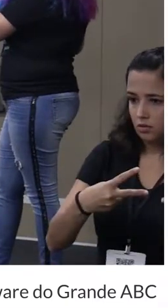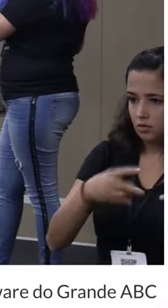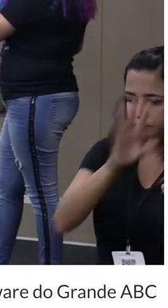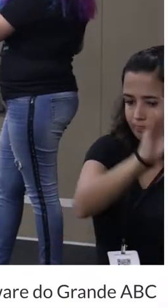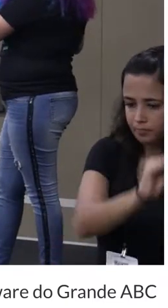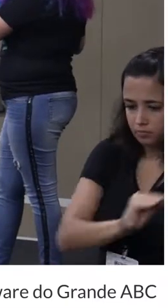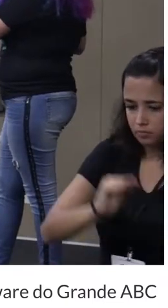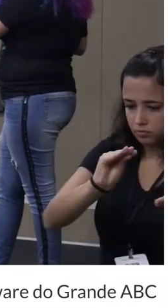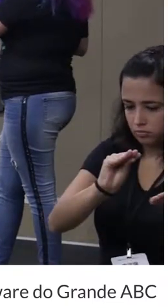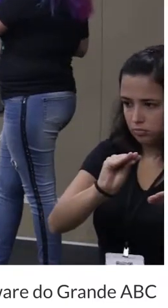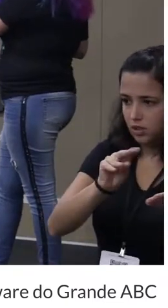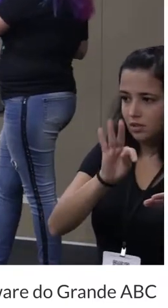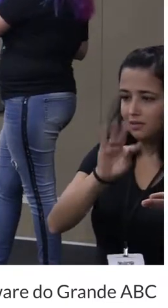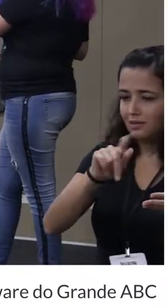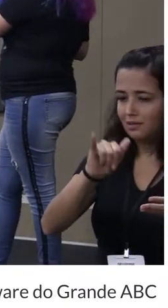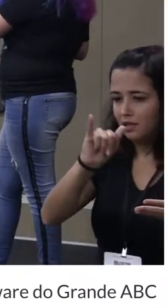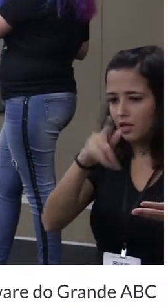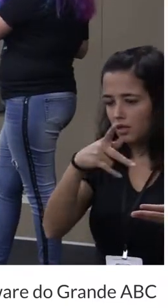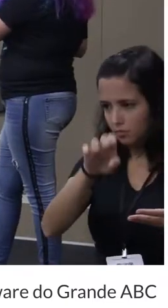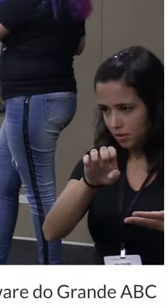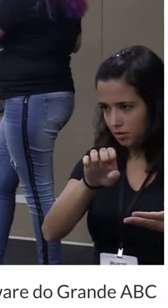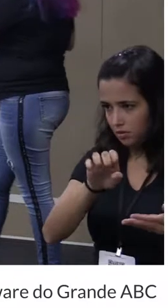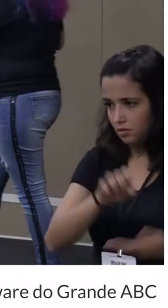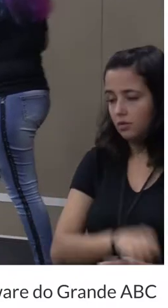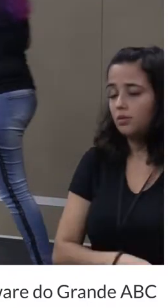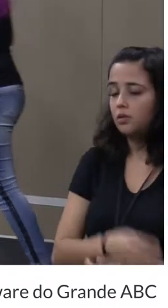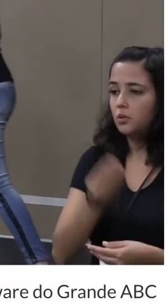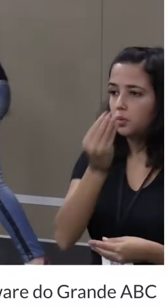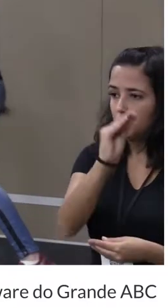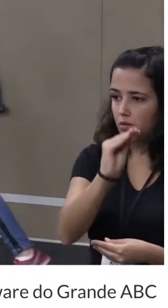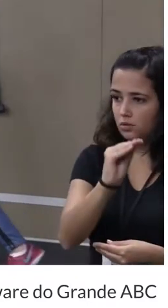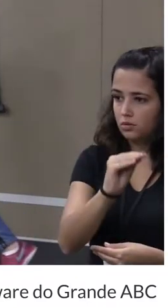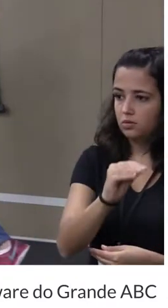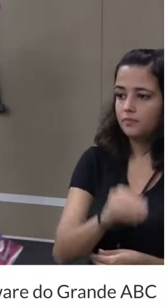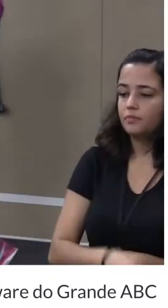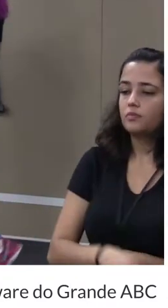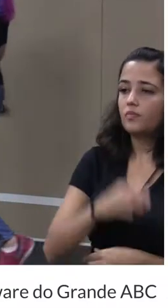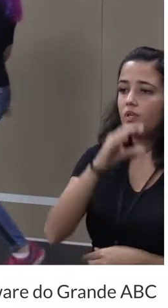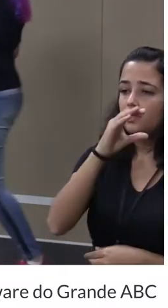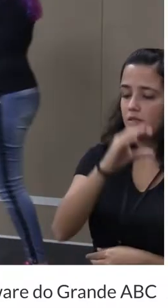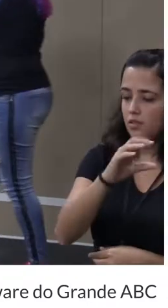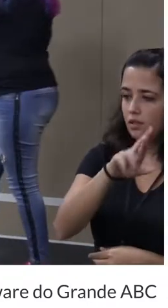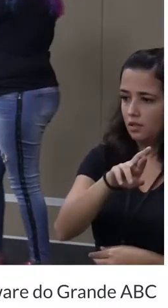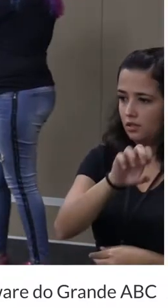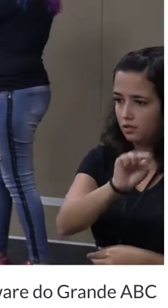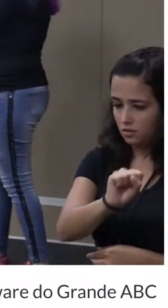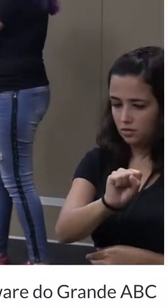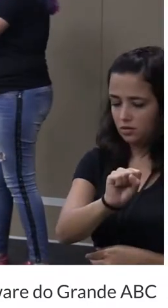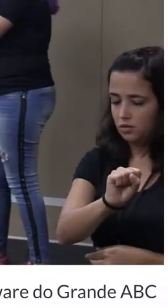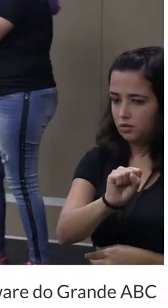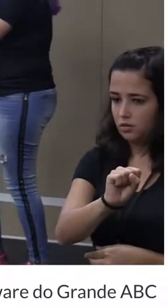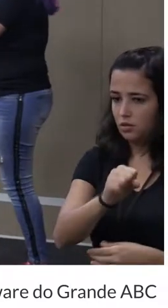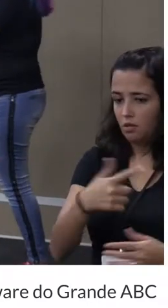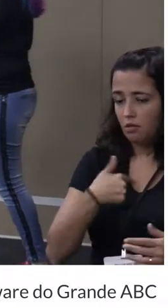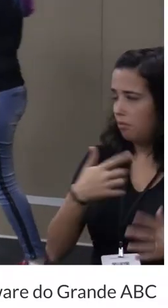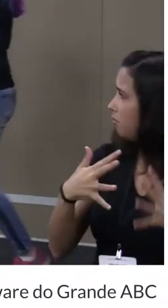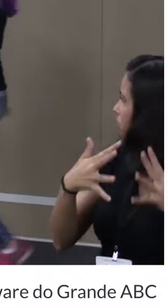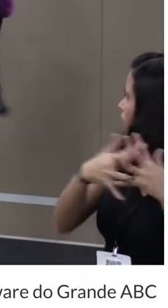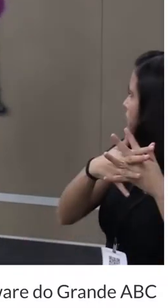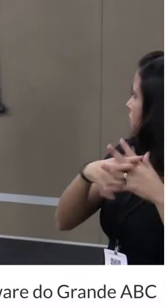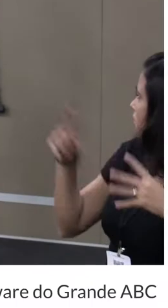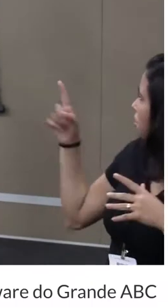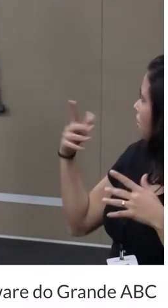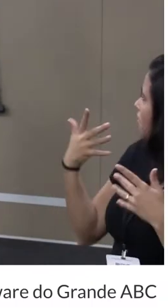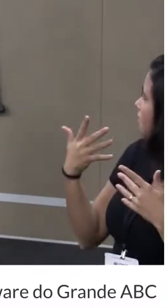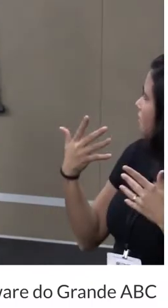importo ele aqui type module srs src no caso. Aqui eu chamei index.js porque eu confundi. Eu não tinha